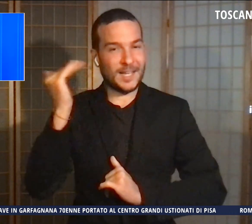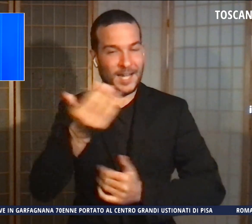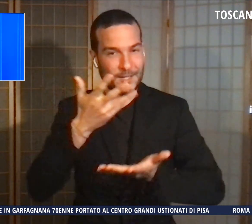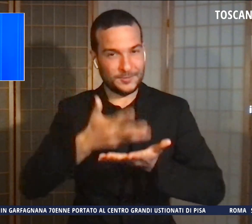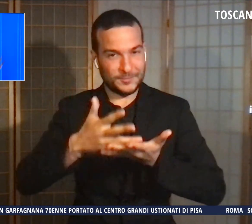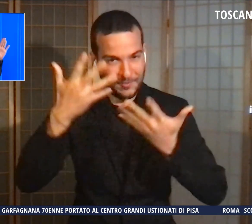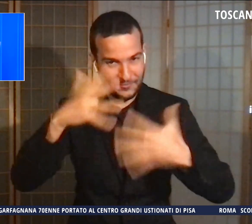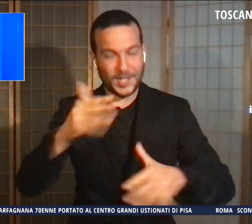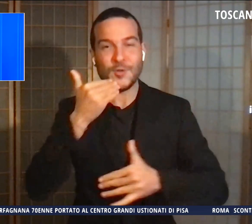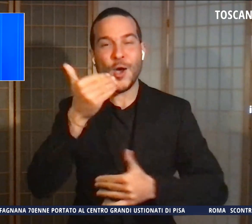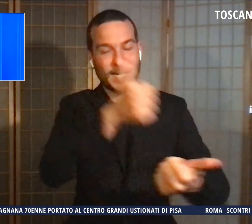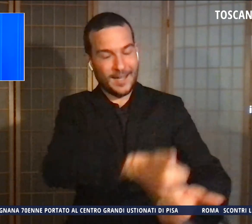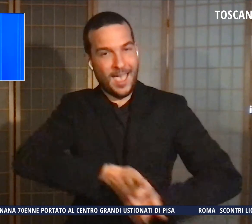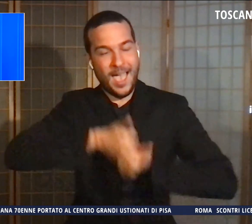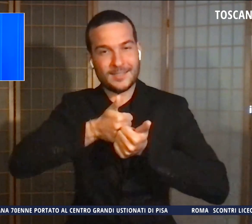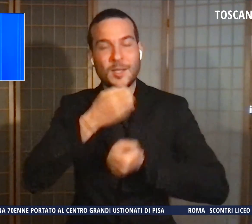seguito, buona serata.